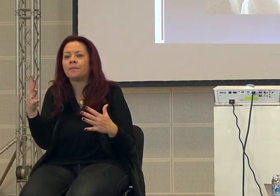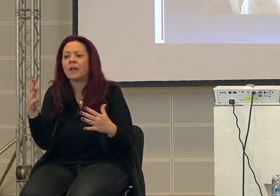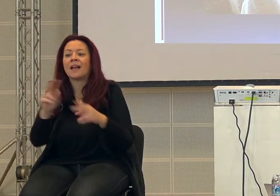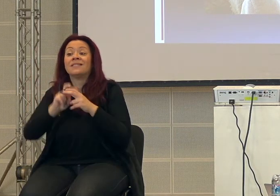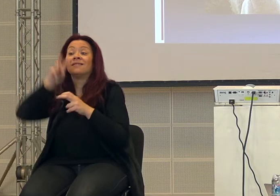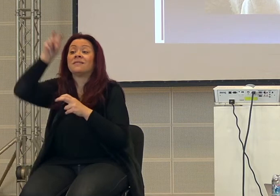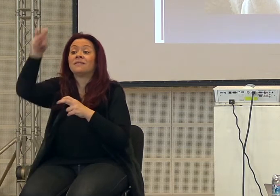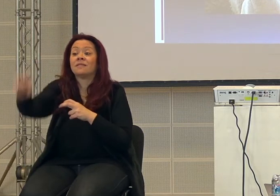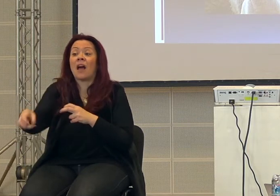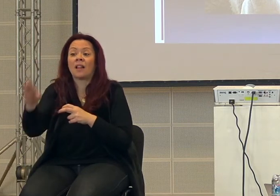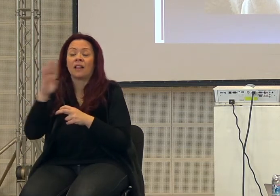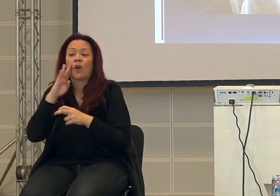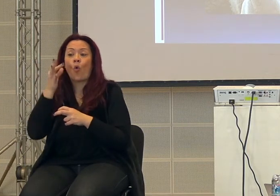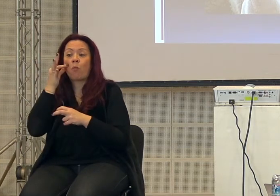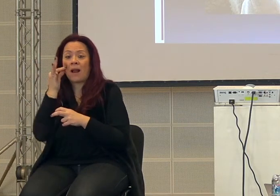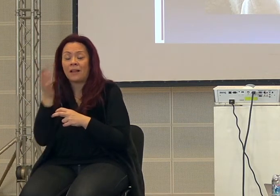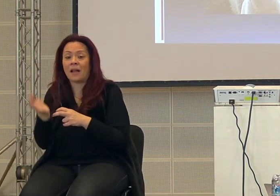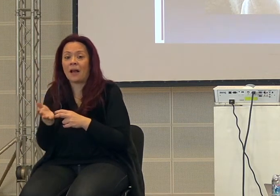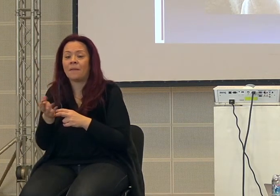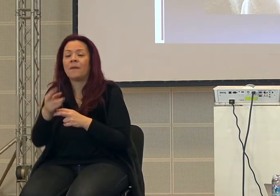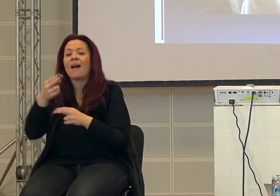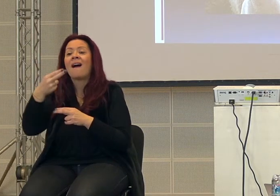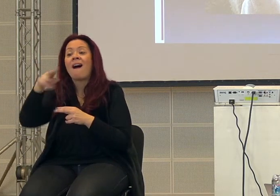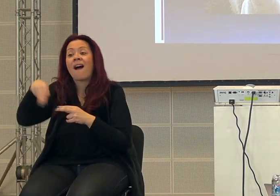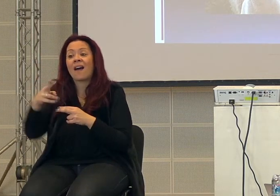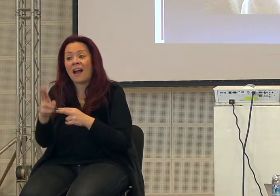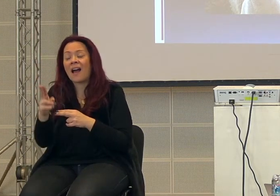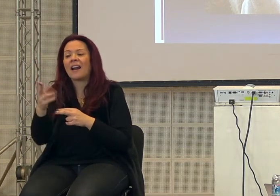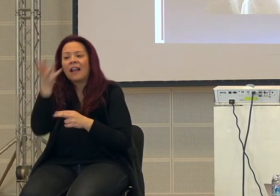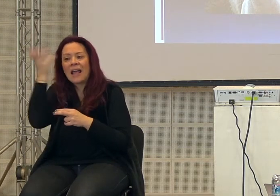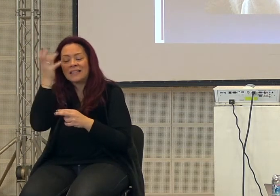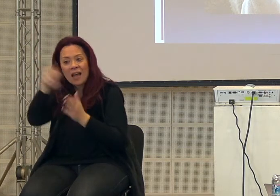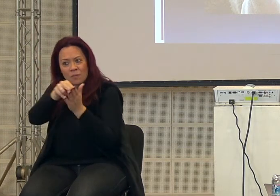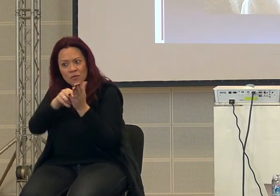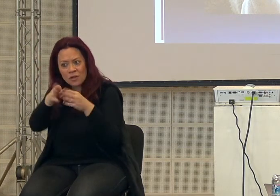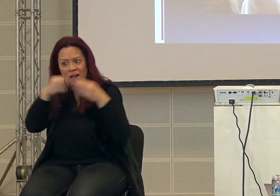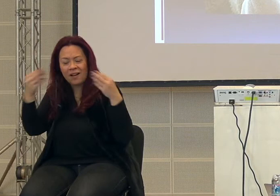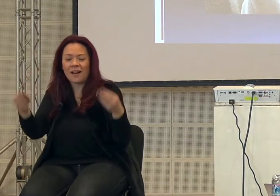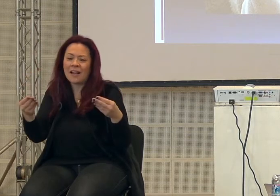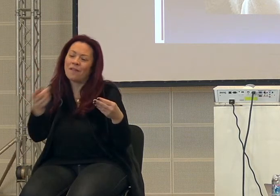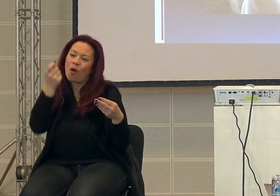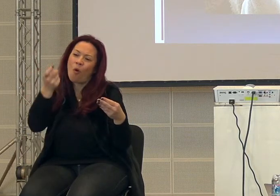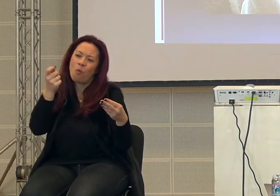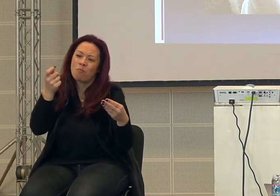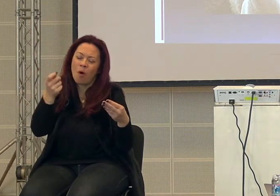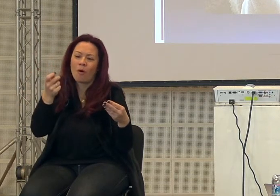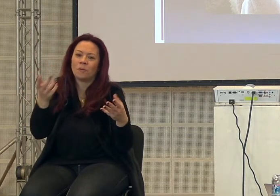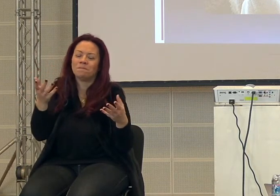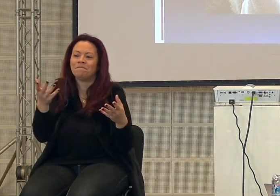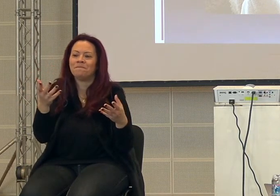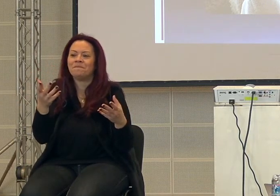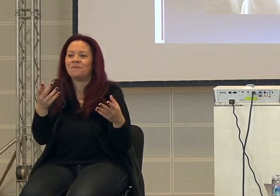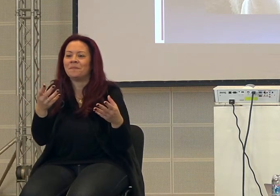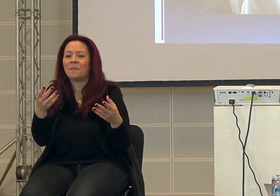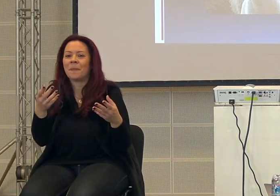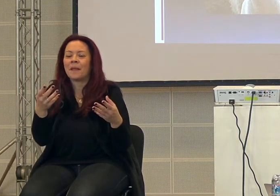salti dell'umanità e Harari fa un esempio, un po' irriverente ma che rende l'idea, dice